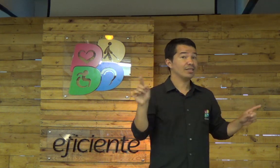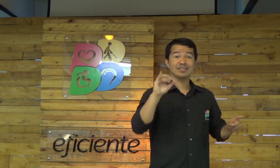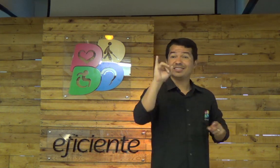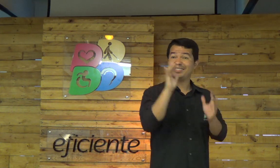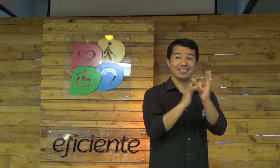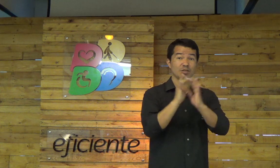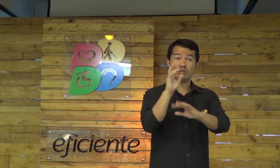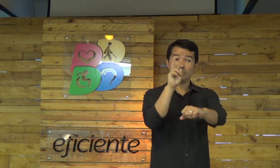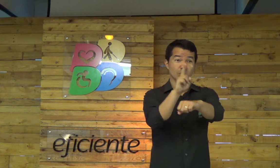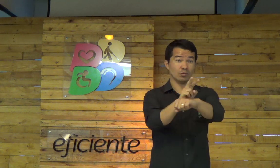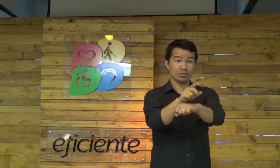De repente,